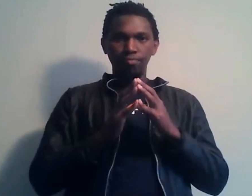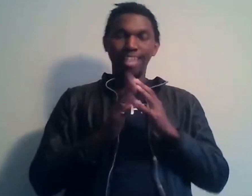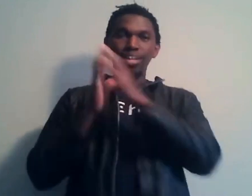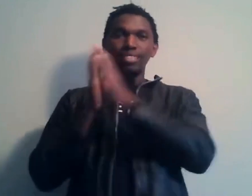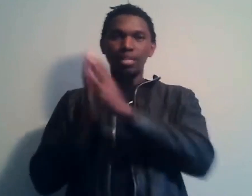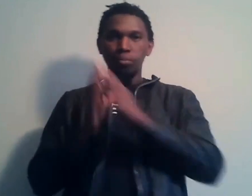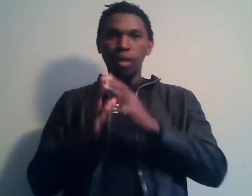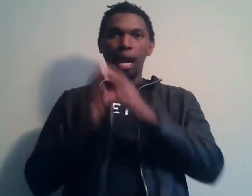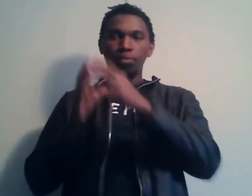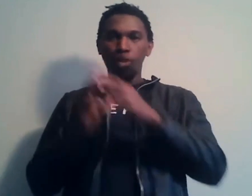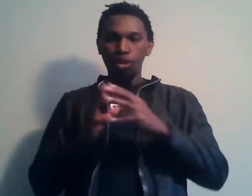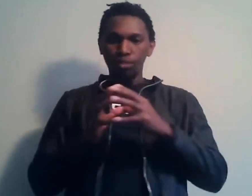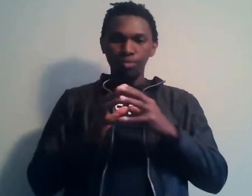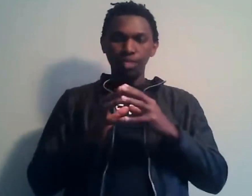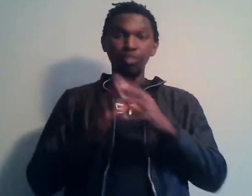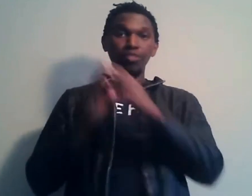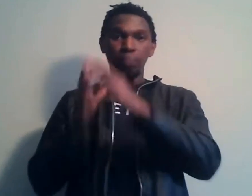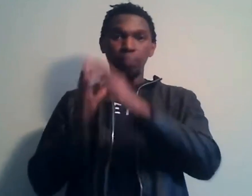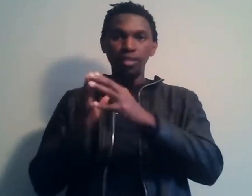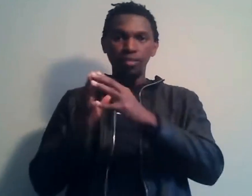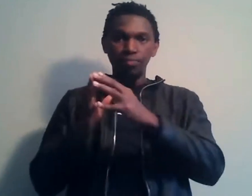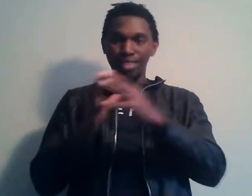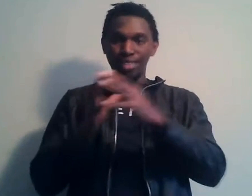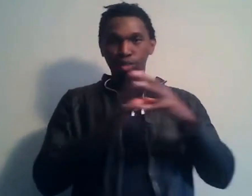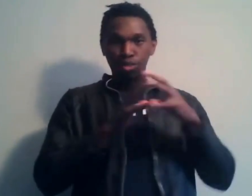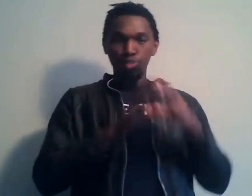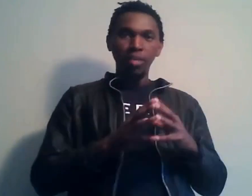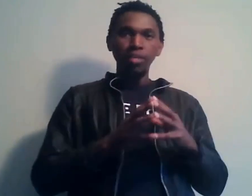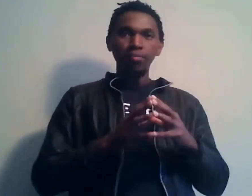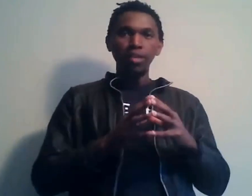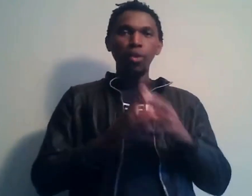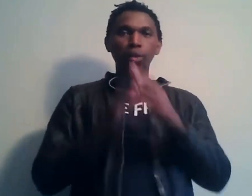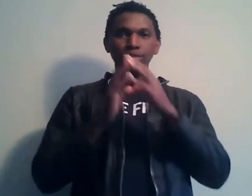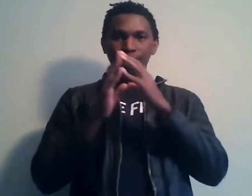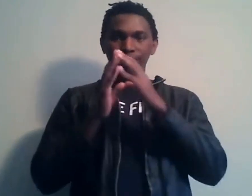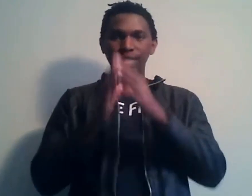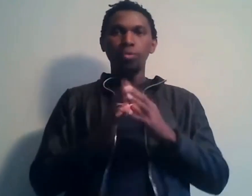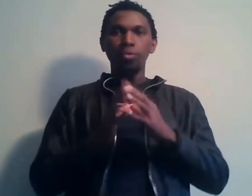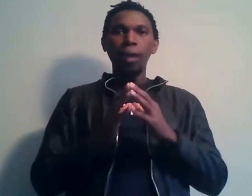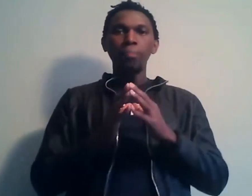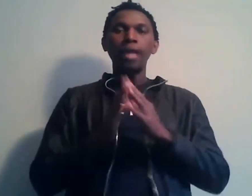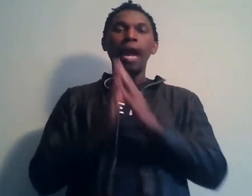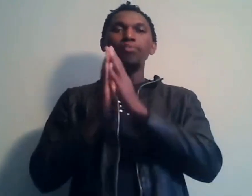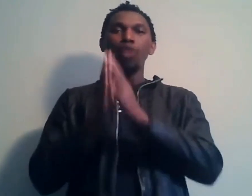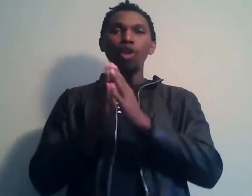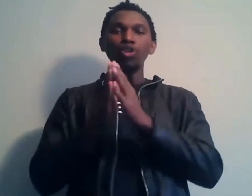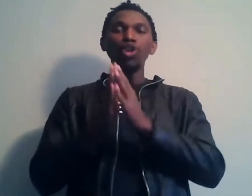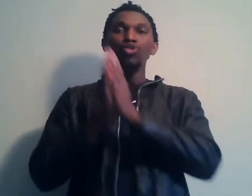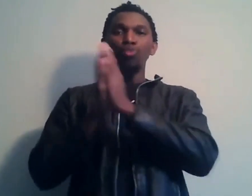Est-ce que la diaspora a pour rôle de vénipander les situations du pays ou est-ce que la diaspora a pour rôle de